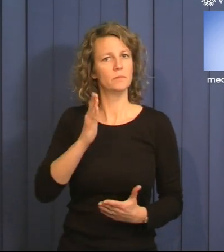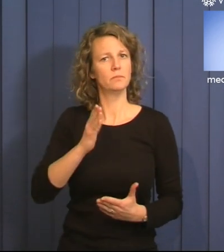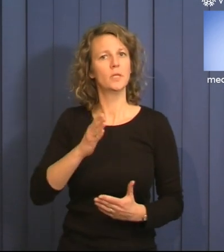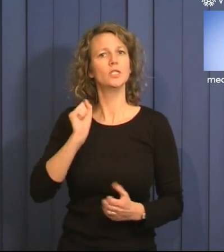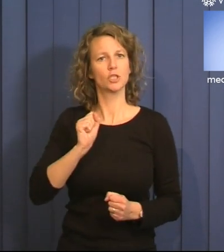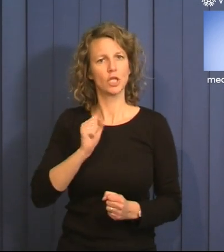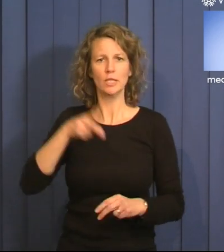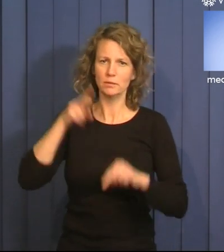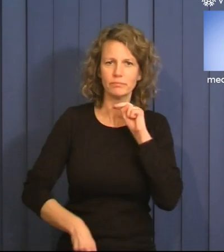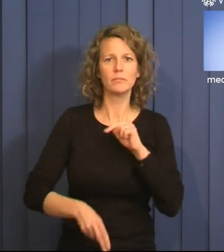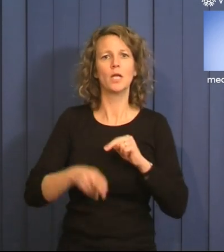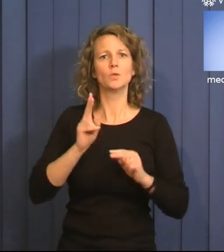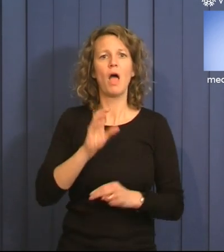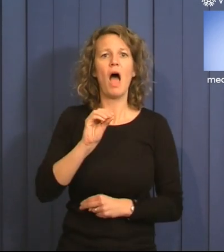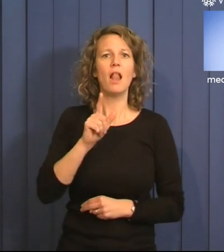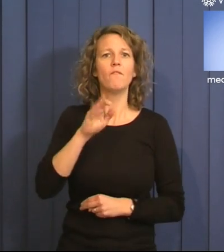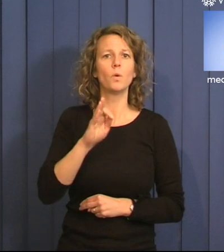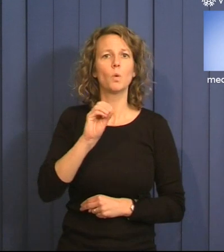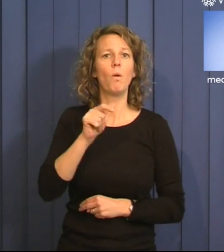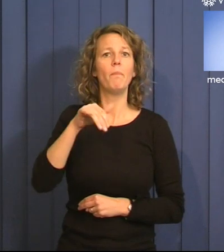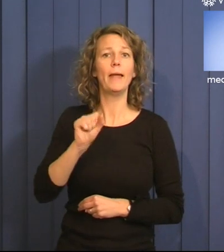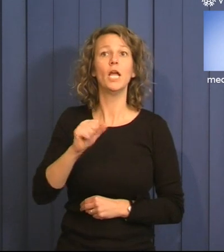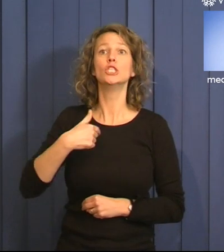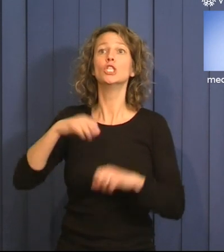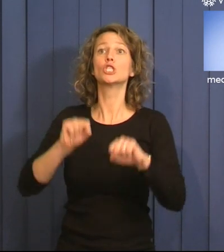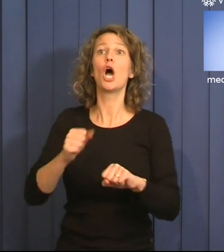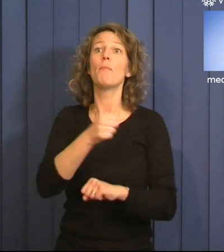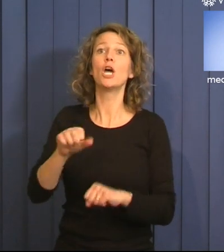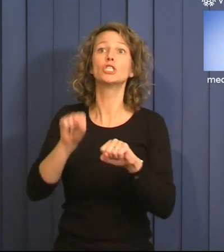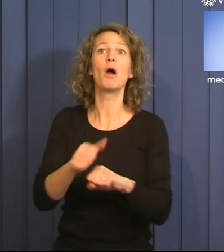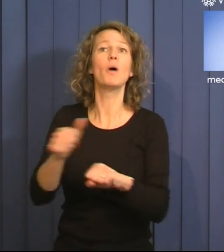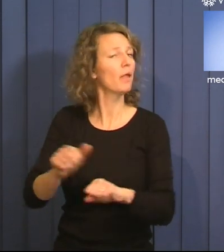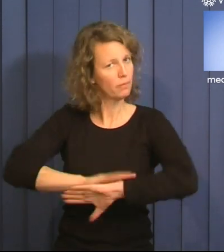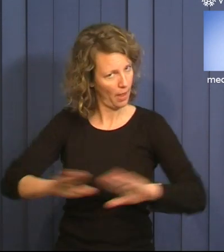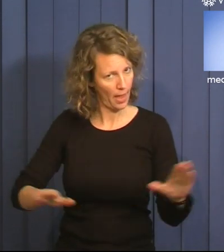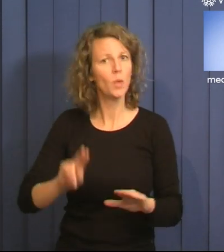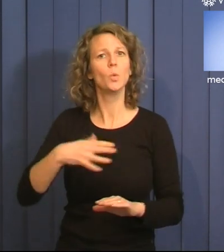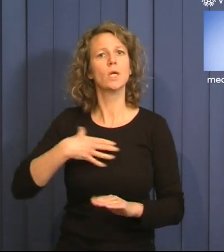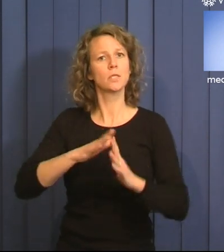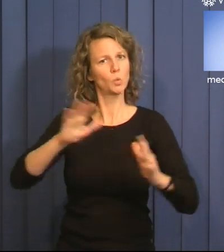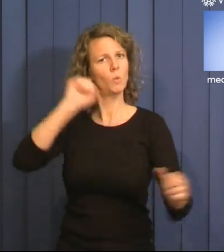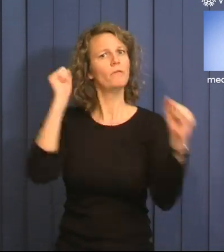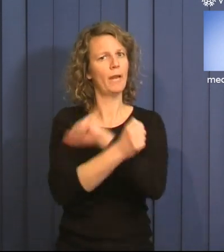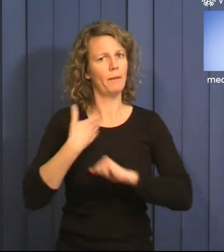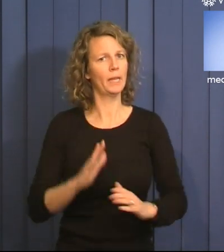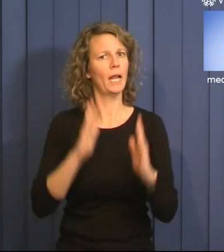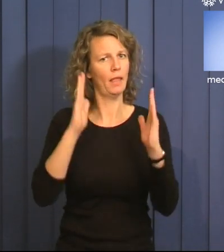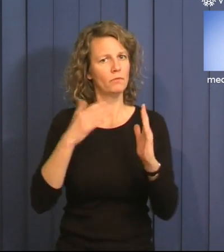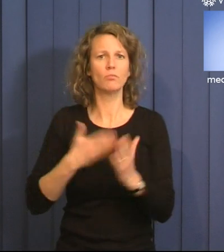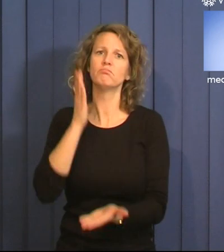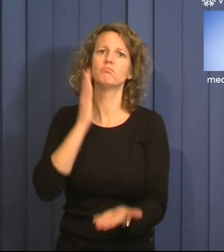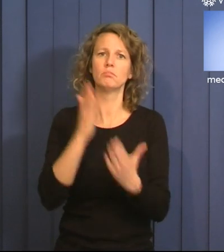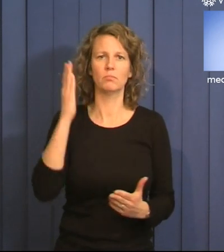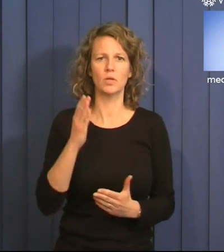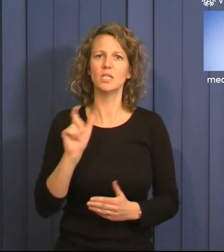sluta Alfons Åberg snacka. Inget mer, jag ska bara. Det behövdes en stor förändring. Jag bestämde mig för att